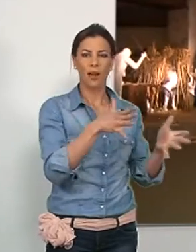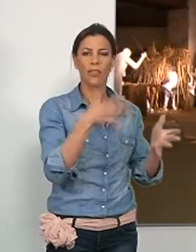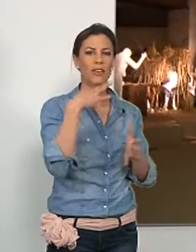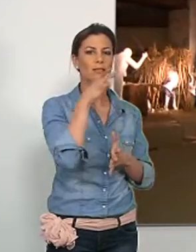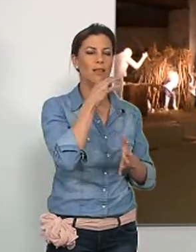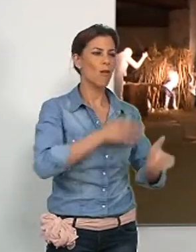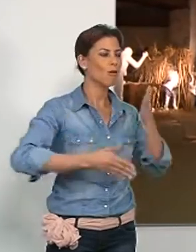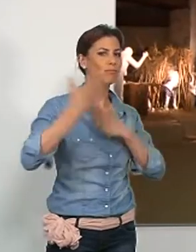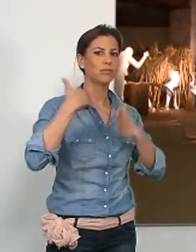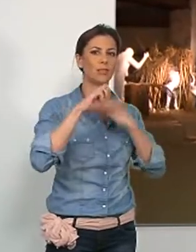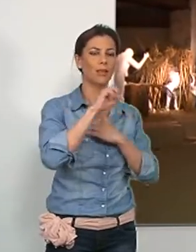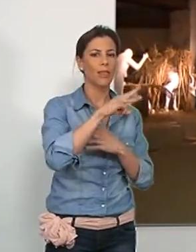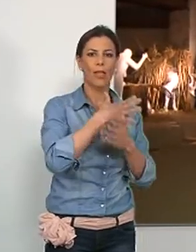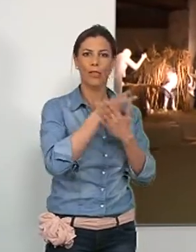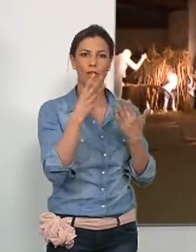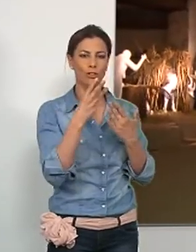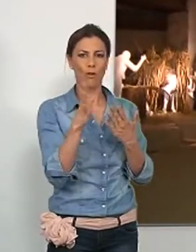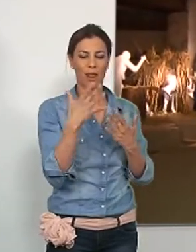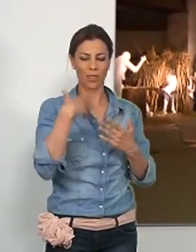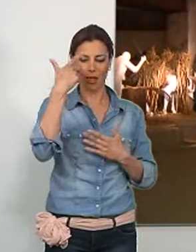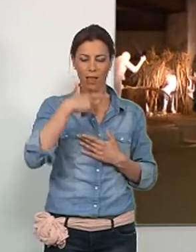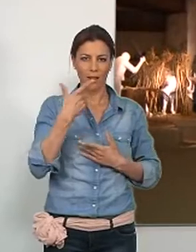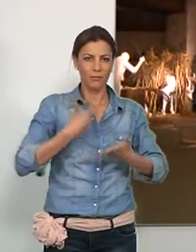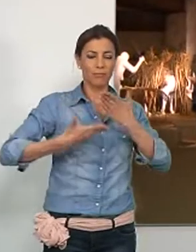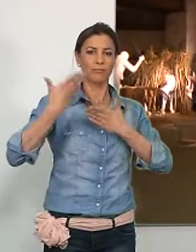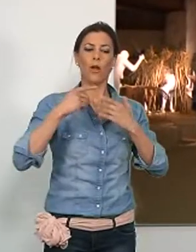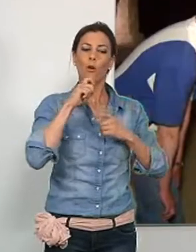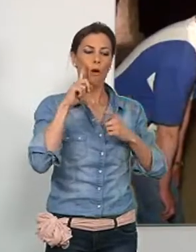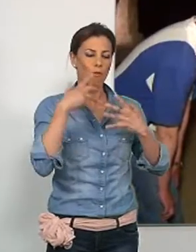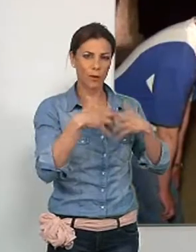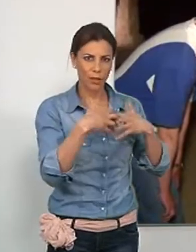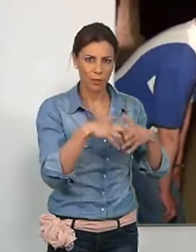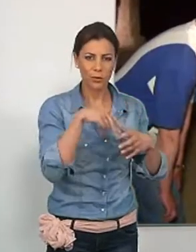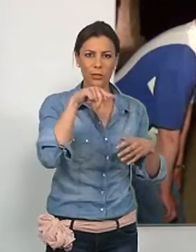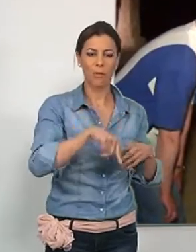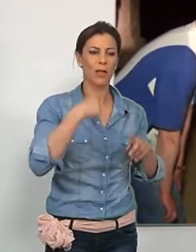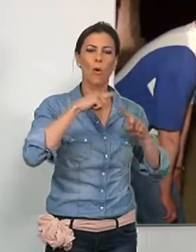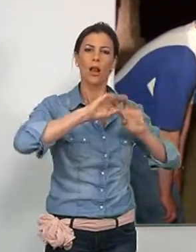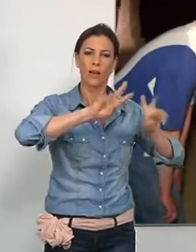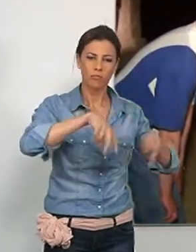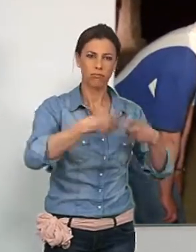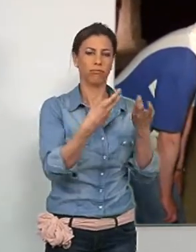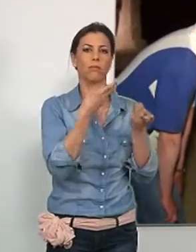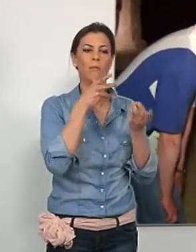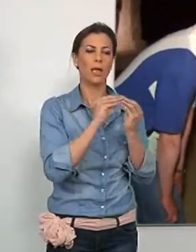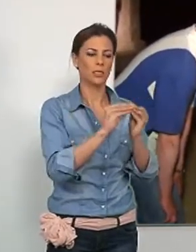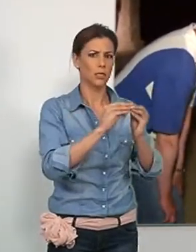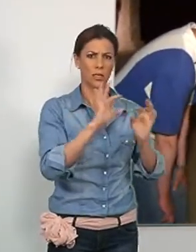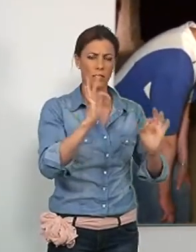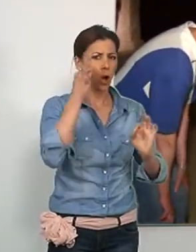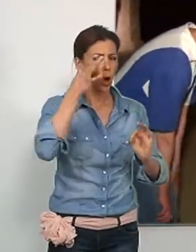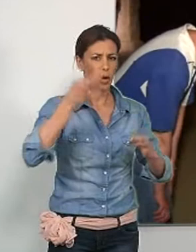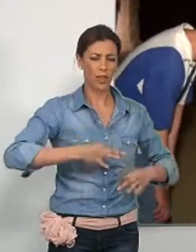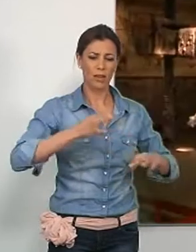siglos XIII y XVIII para conocer cómo funcionaba el proceso de fabricación con reproducciones a escala